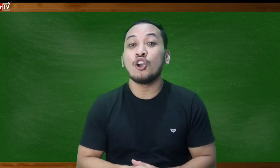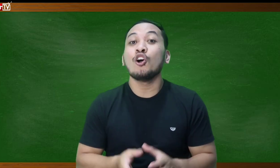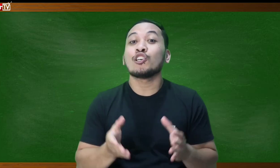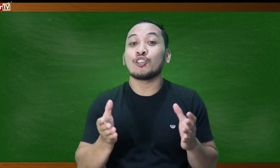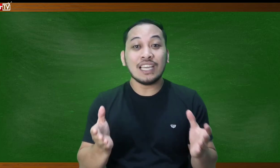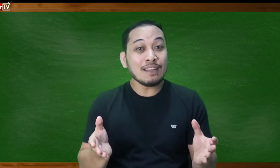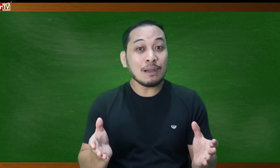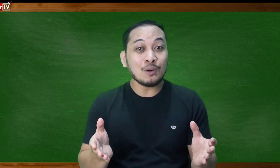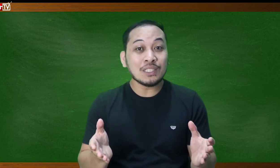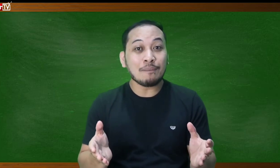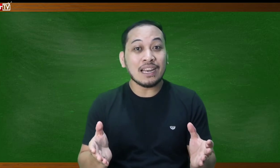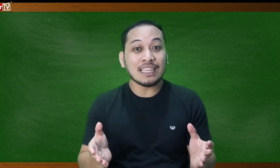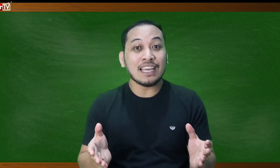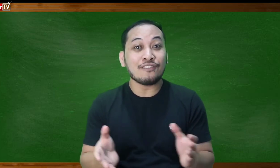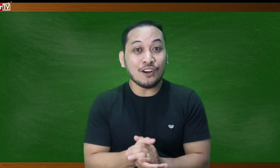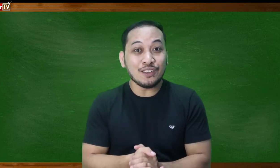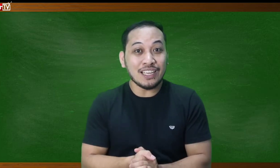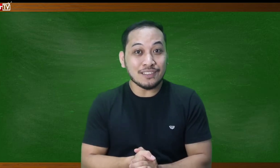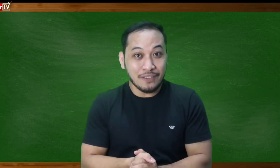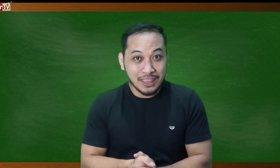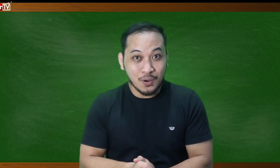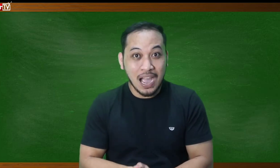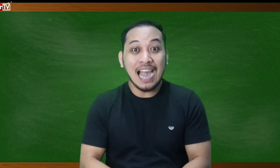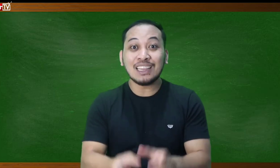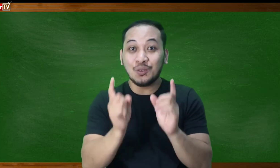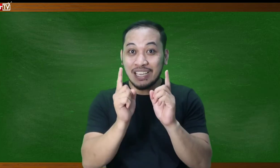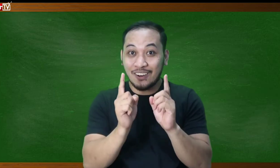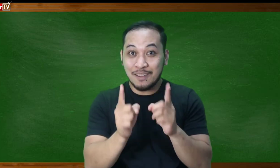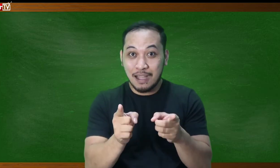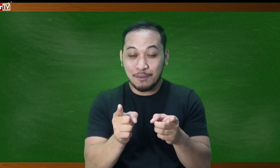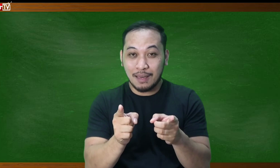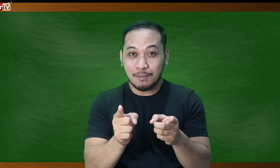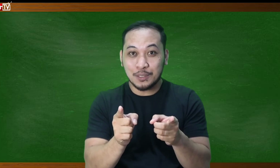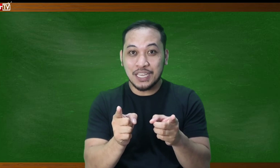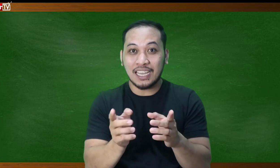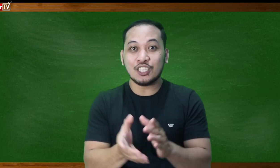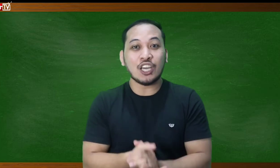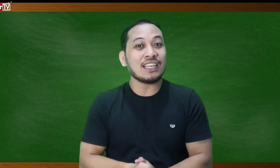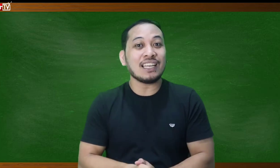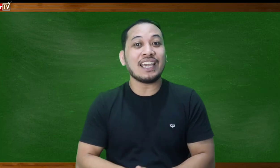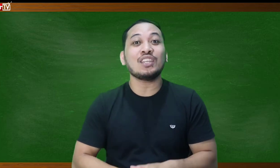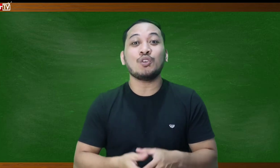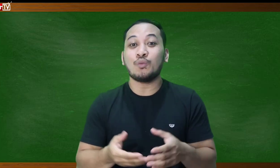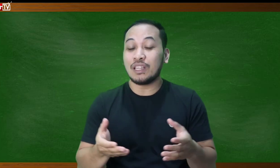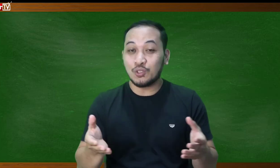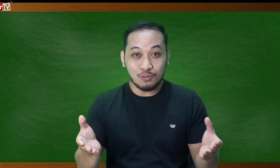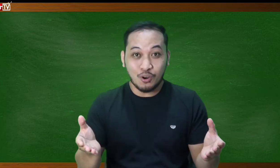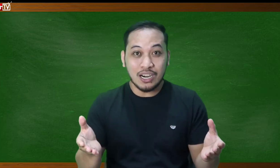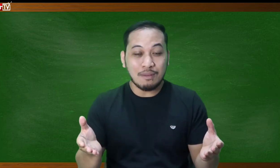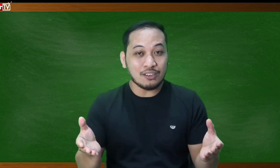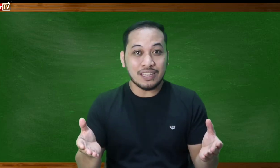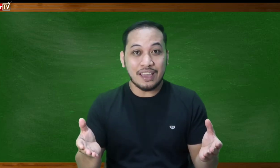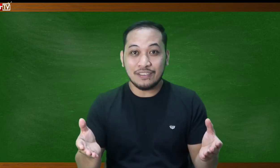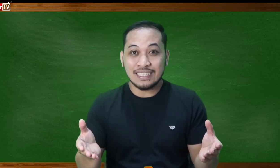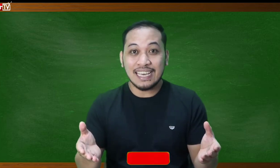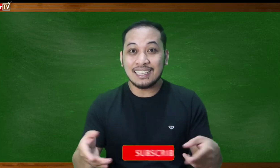So yan ang pag-uusapan natin for today's video at kung ikaw ay bago pa lang po sa aking channel and you want to know more about the FSL